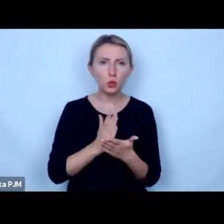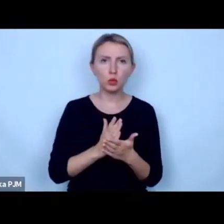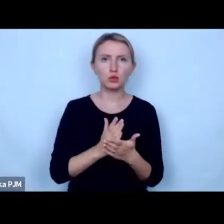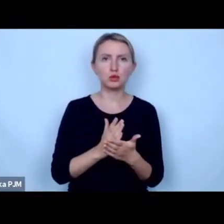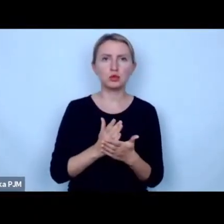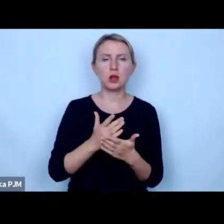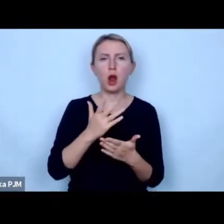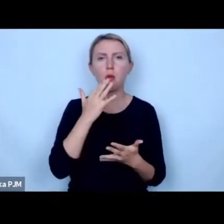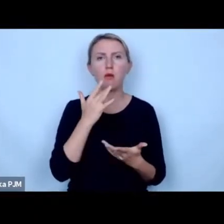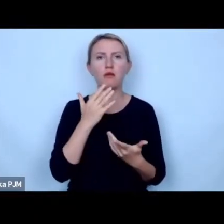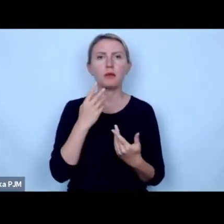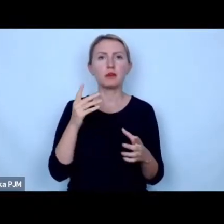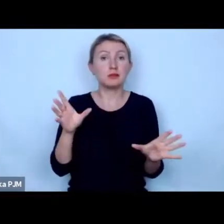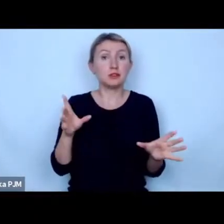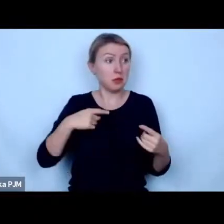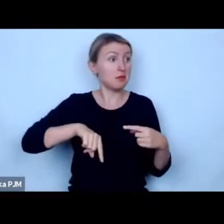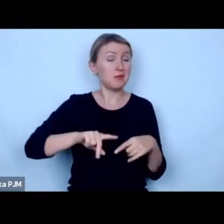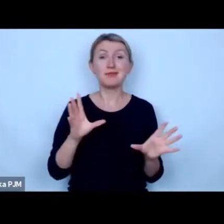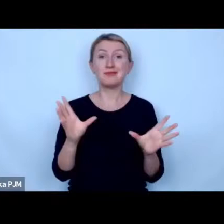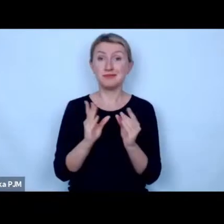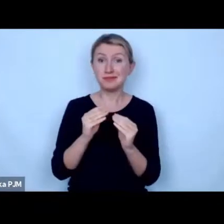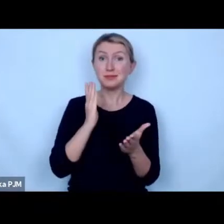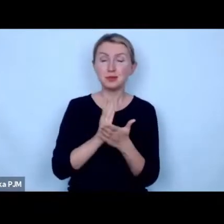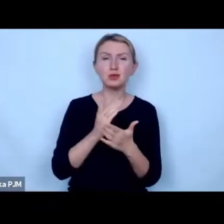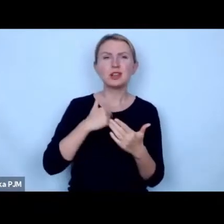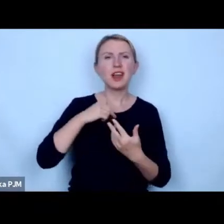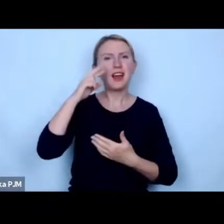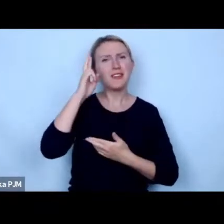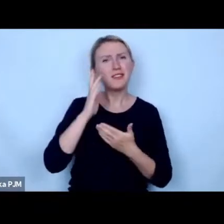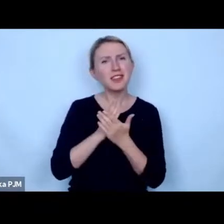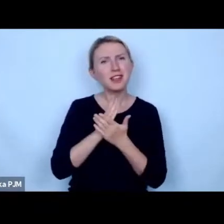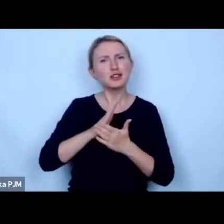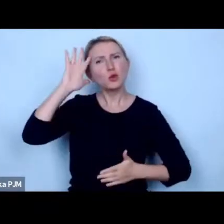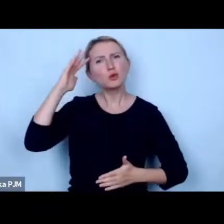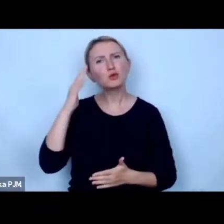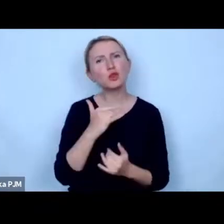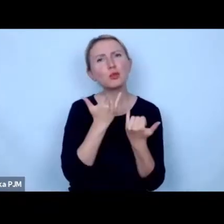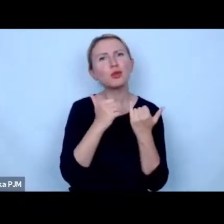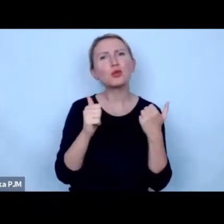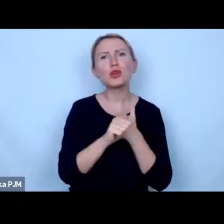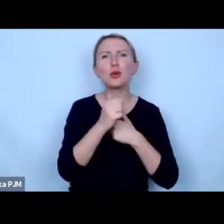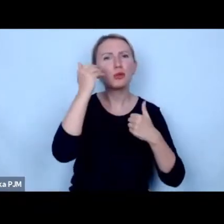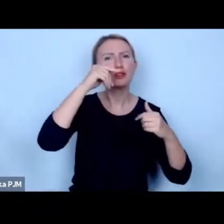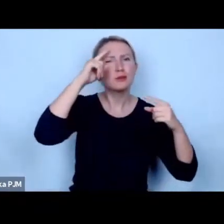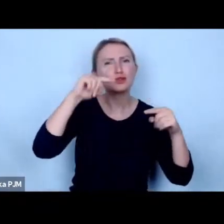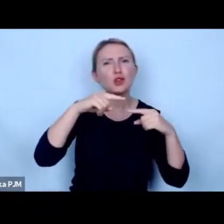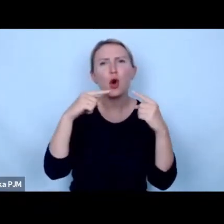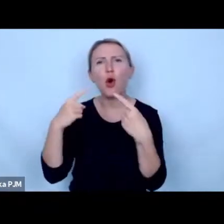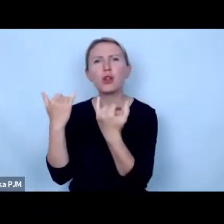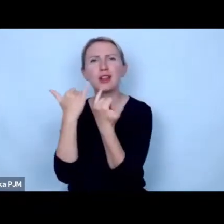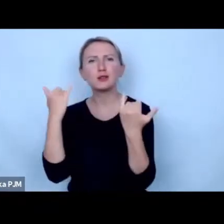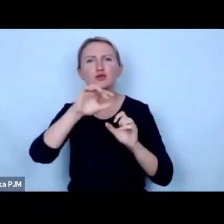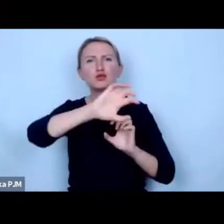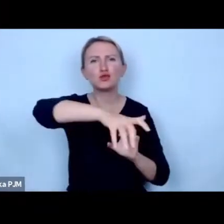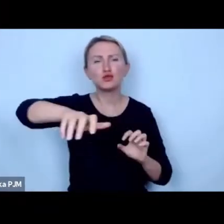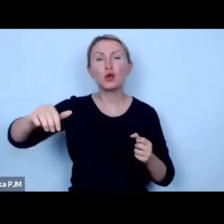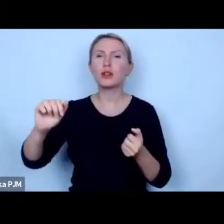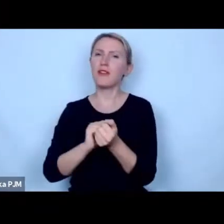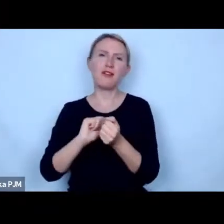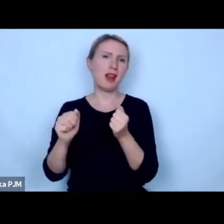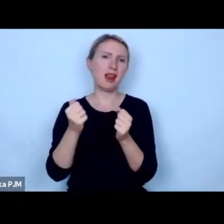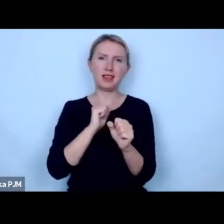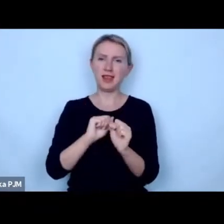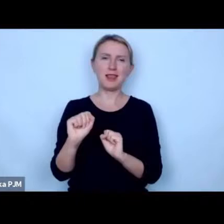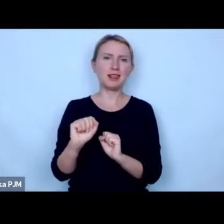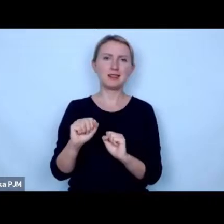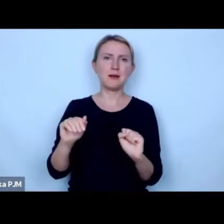mówimy tylko i wyłącznie jednym głosem ja wierzę bardzo mocno w tą różnorodność bo różnymi argumentami można przekonać różne środowiska i ta walka też nie jest